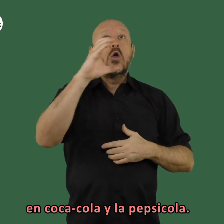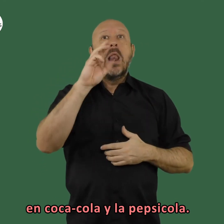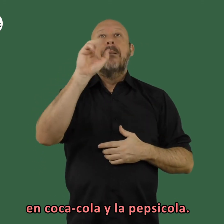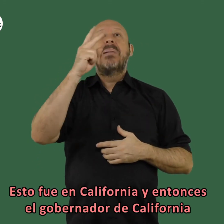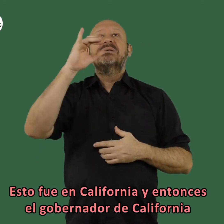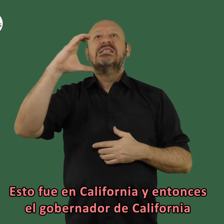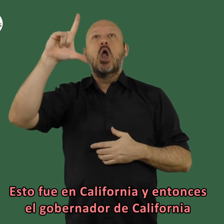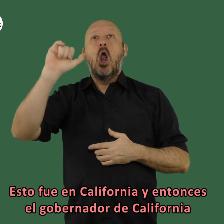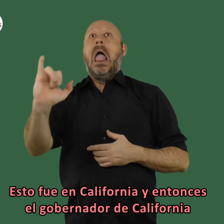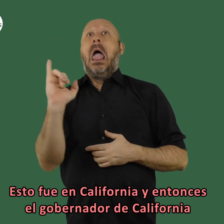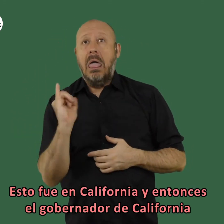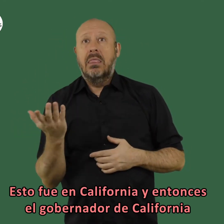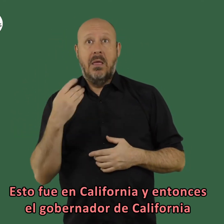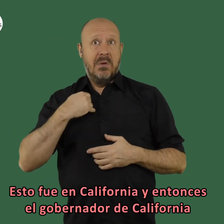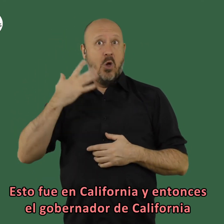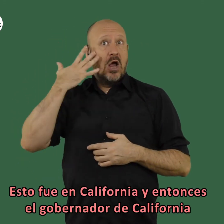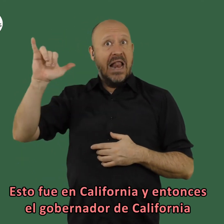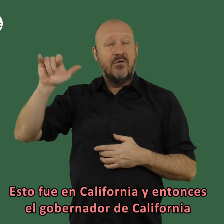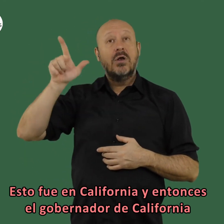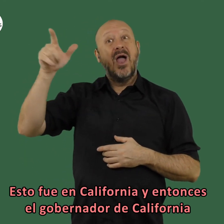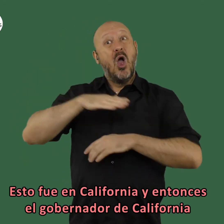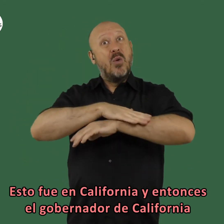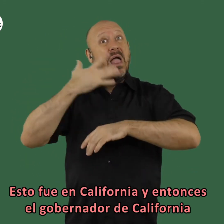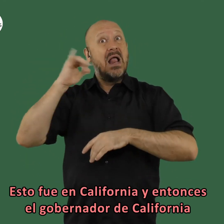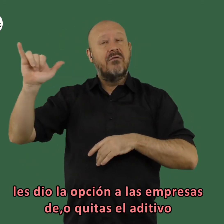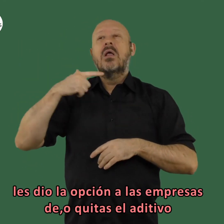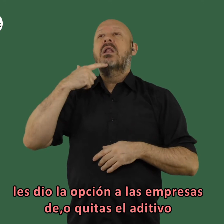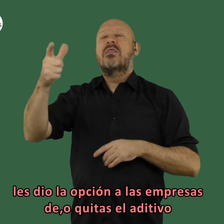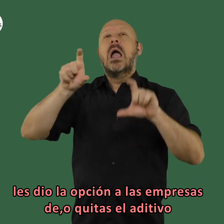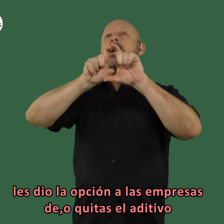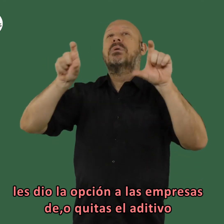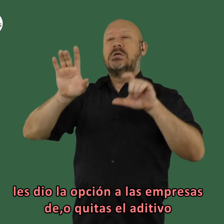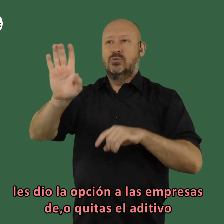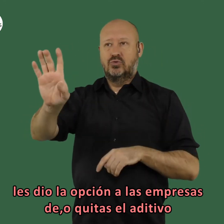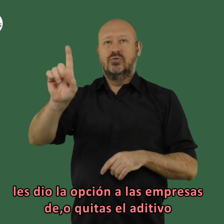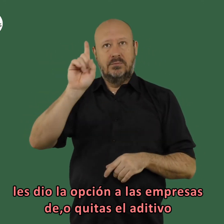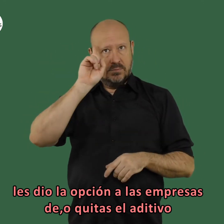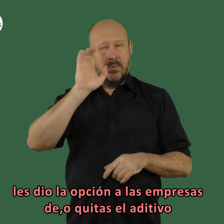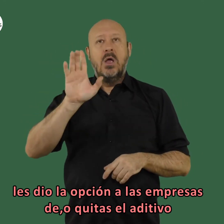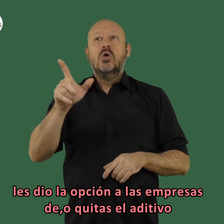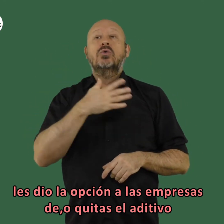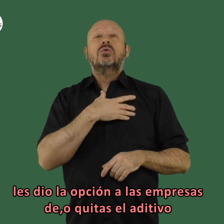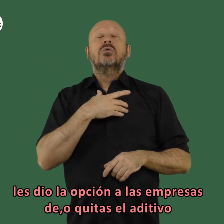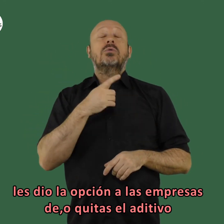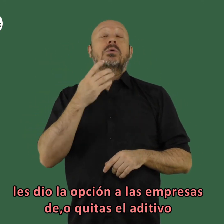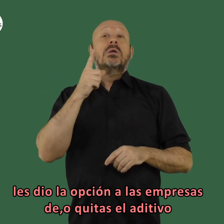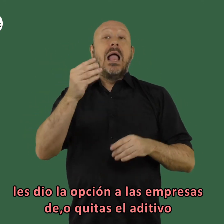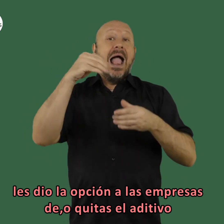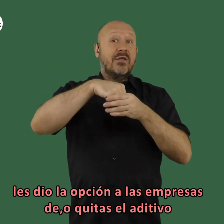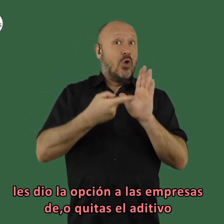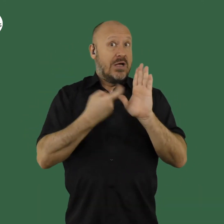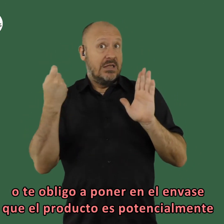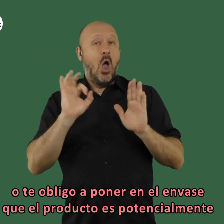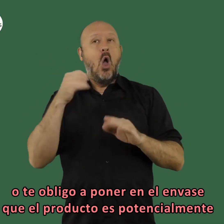coca cola y en pesicola fue en california y entonces el gobernador de california le dio la opción a las empresas de o